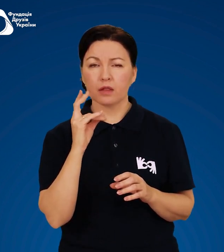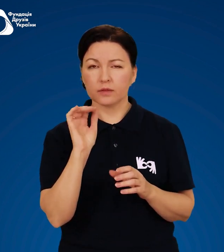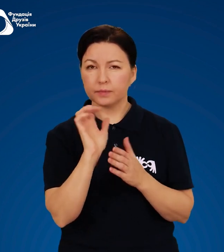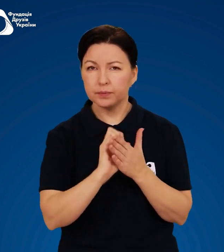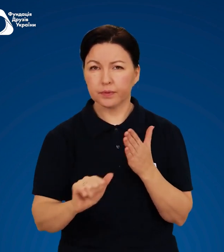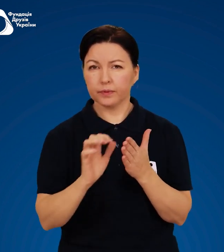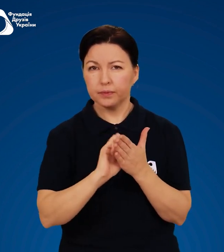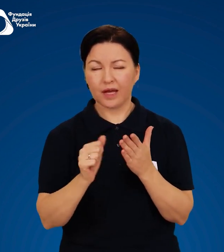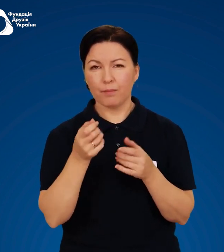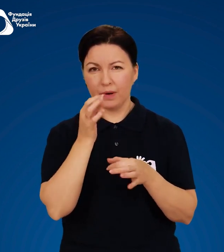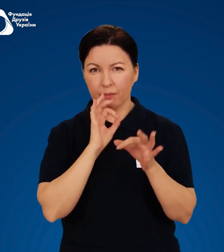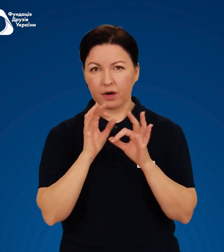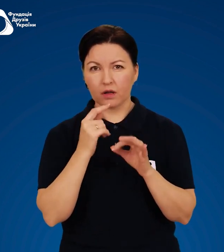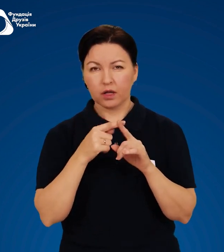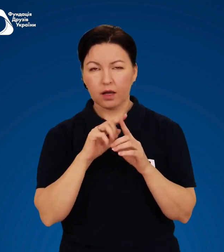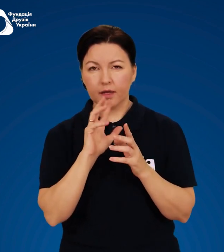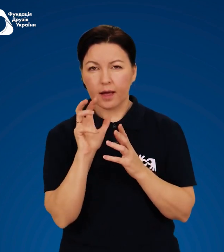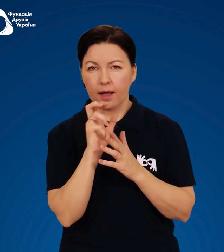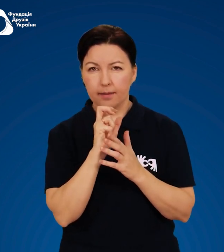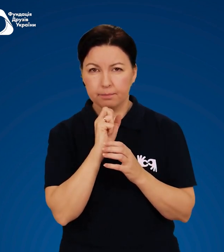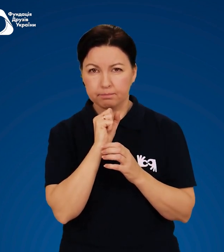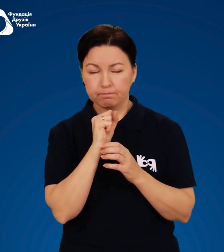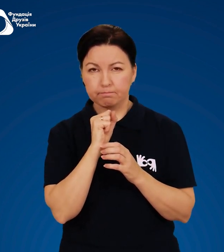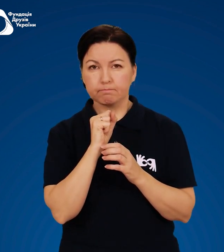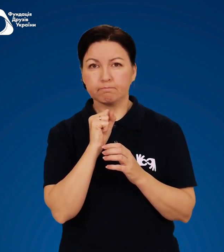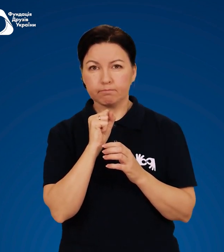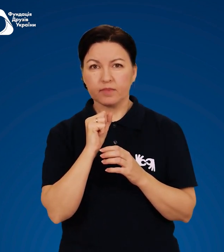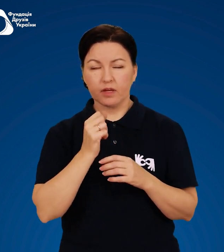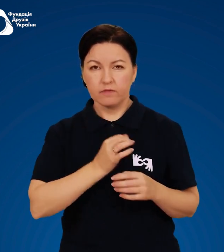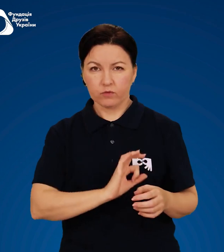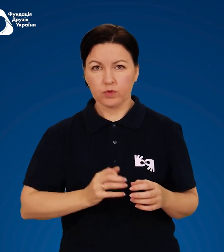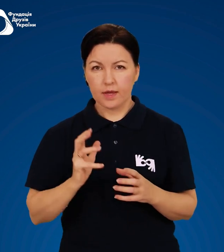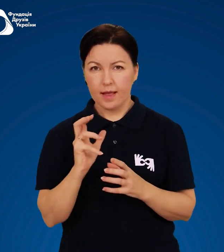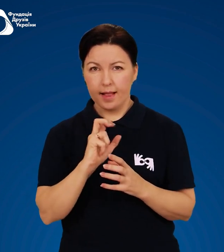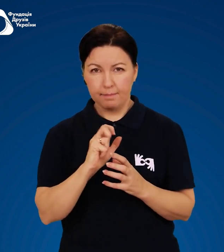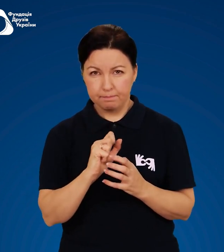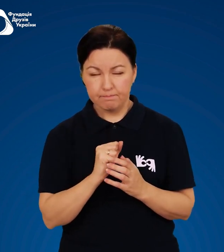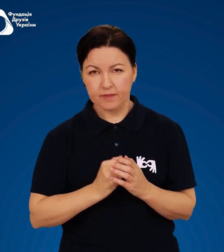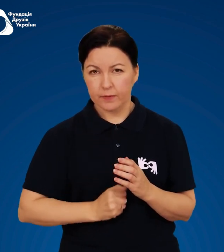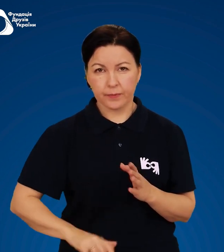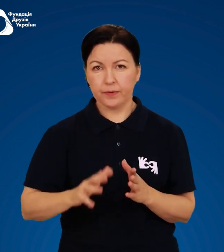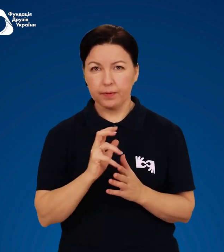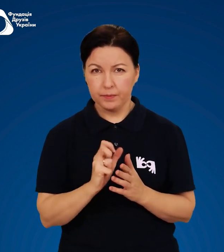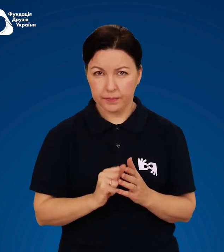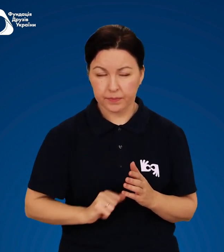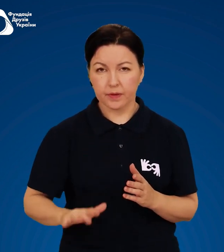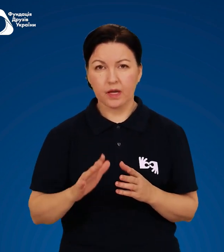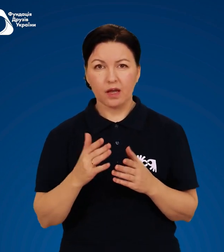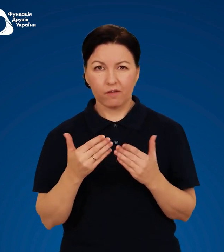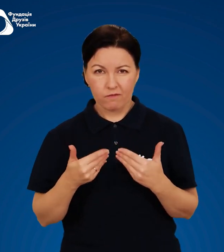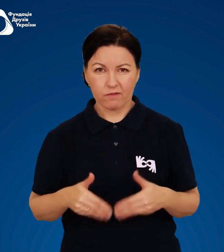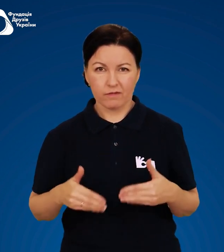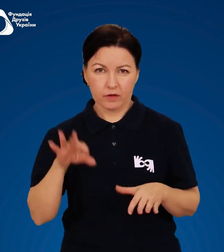препарати, що зв'язують отруту в шлунково-кишковому тракті та виводять її з